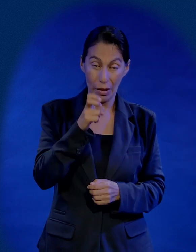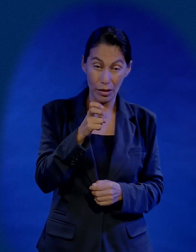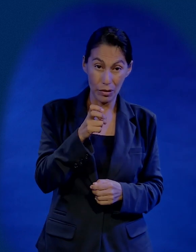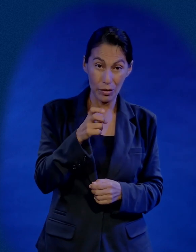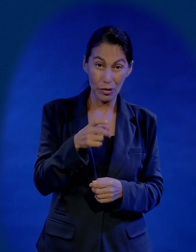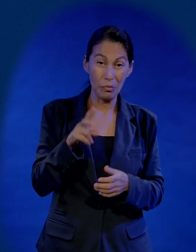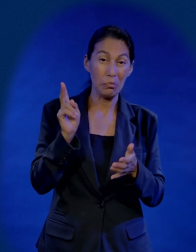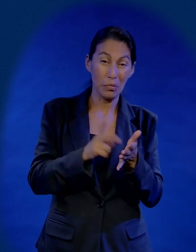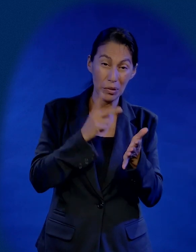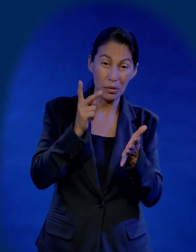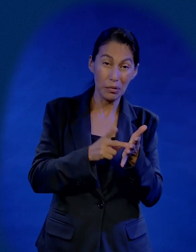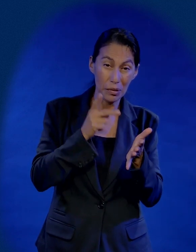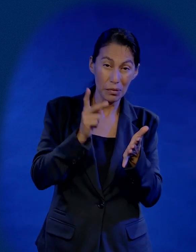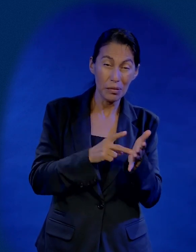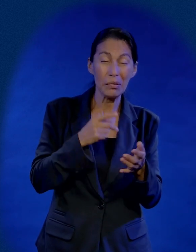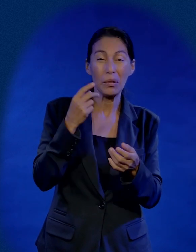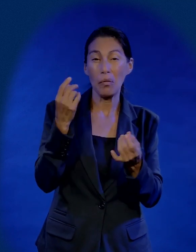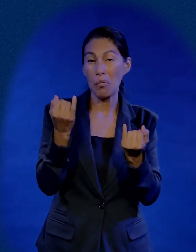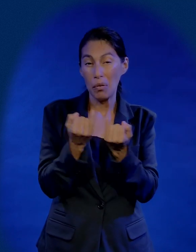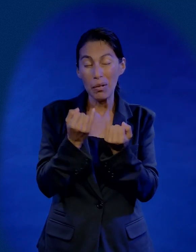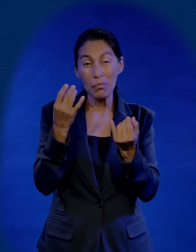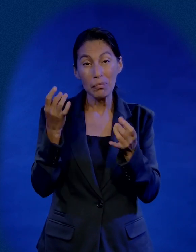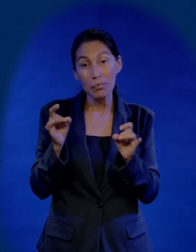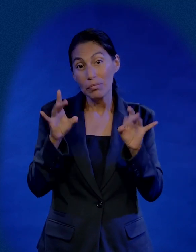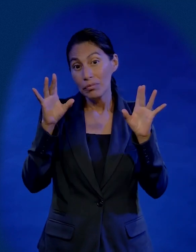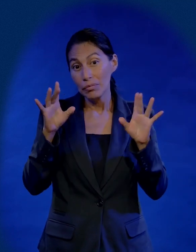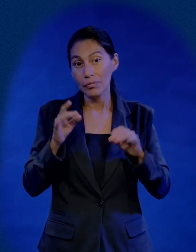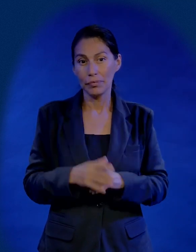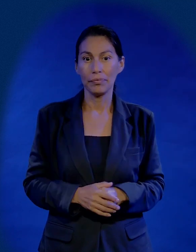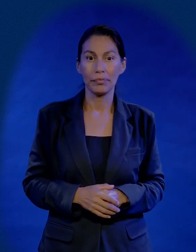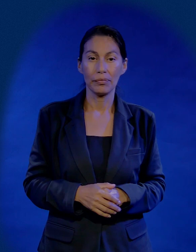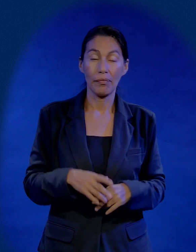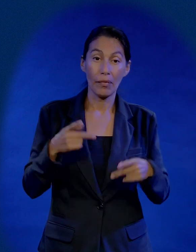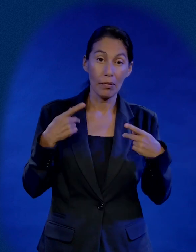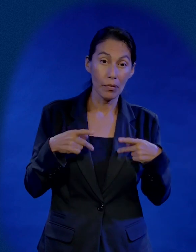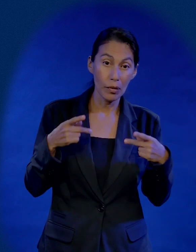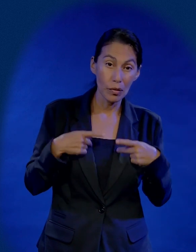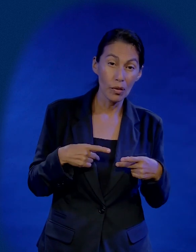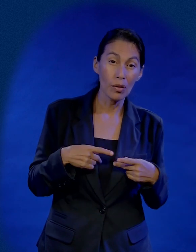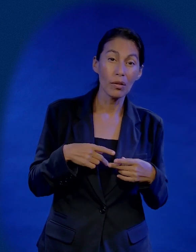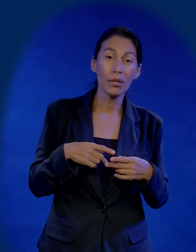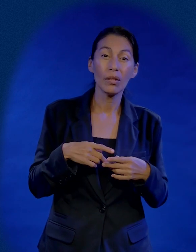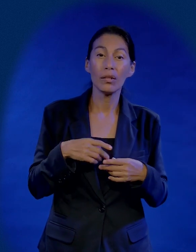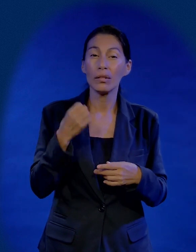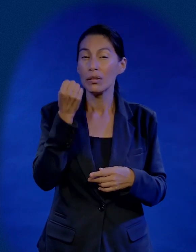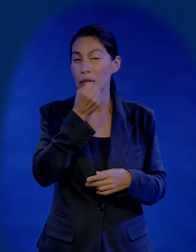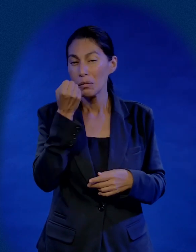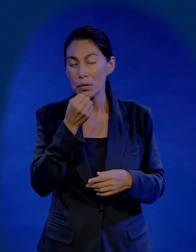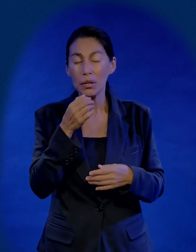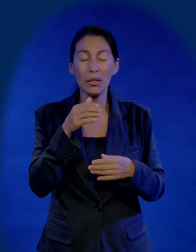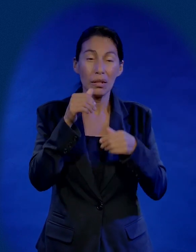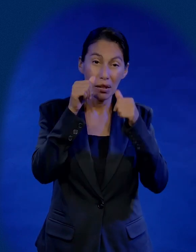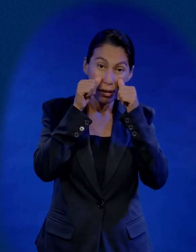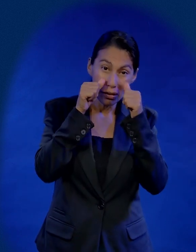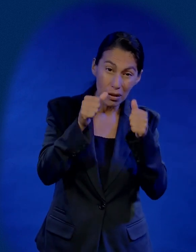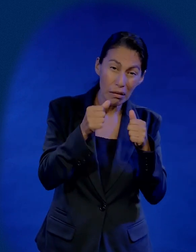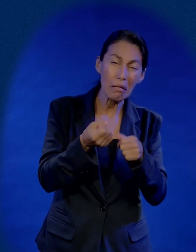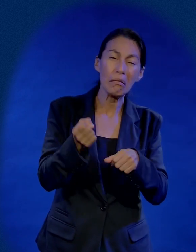esa escena se repite constantemente en momentos como estos hay personas escuchando los sermones y los